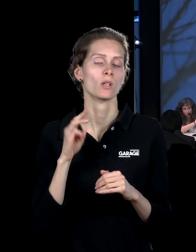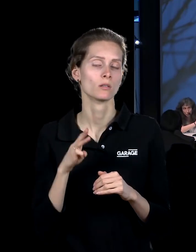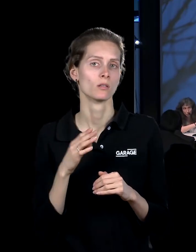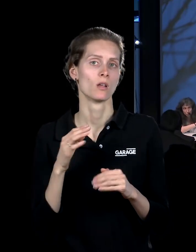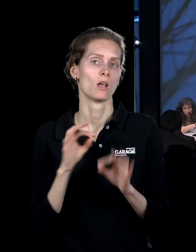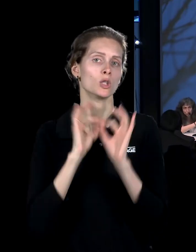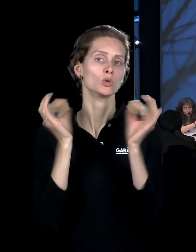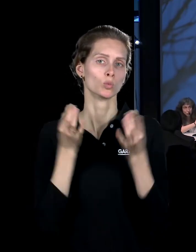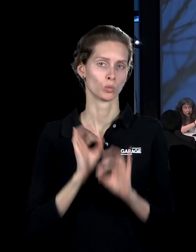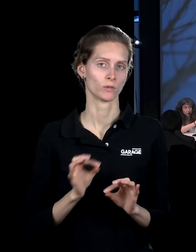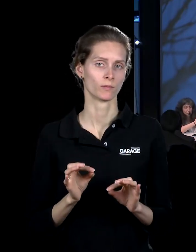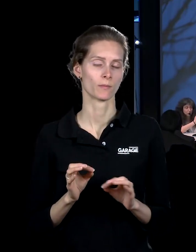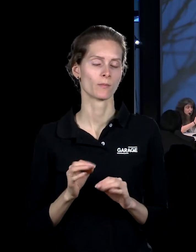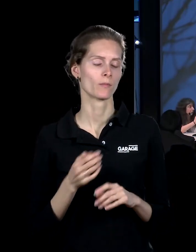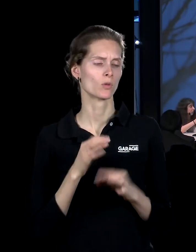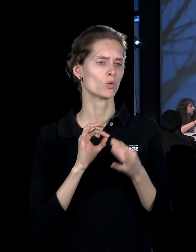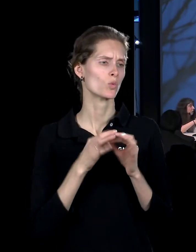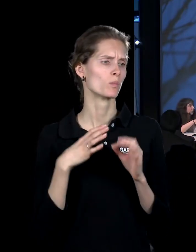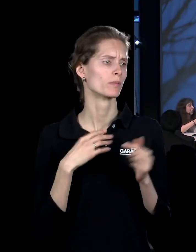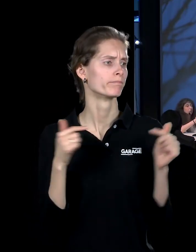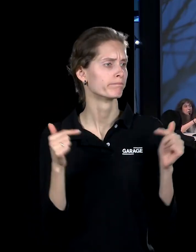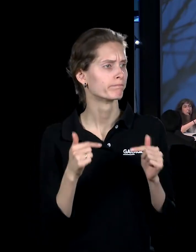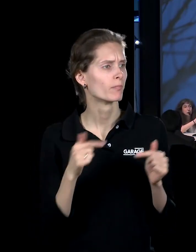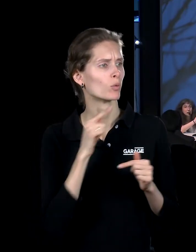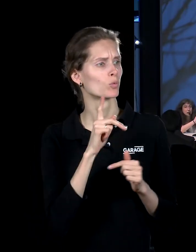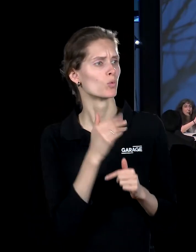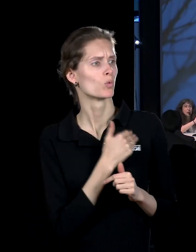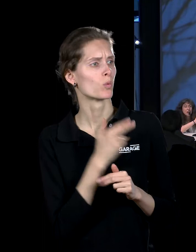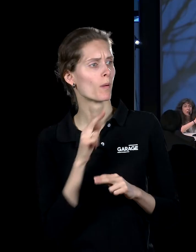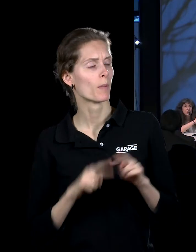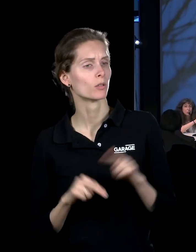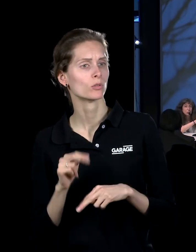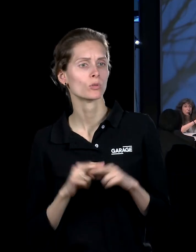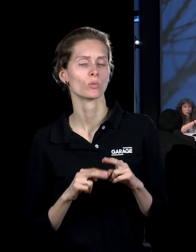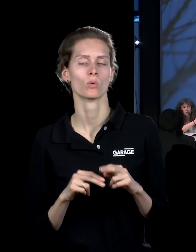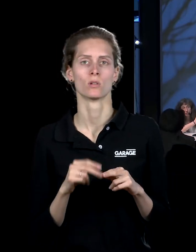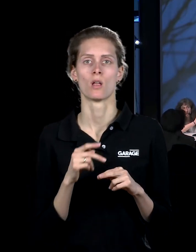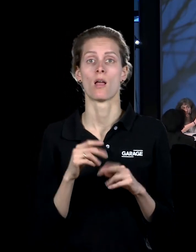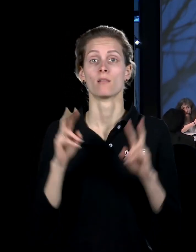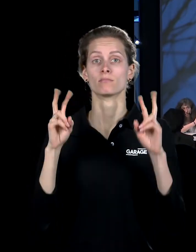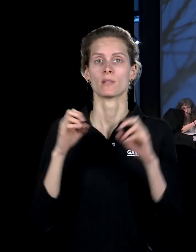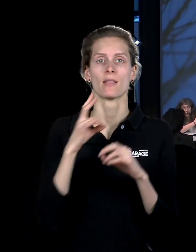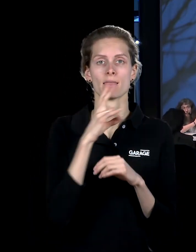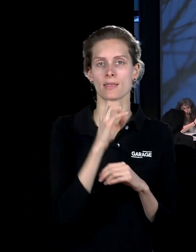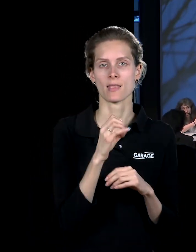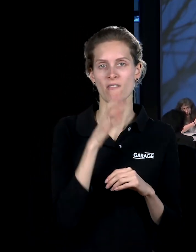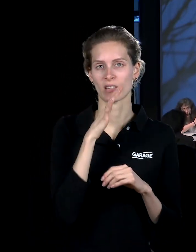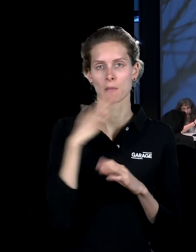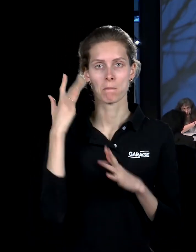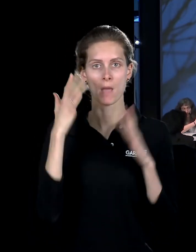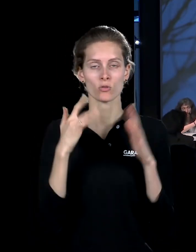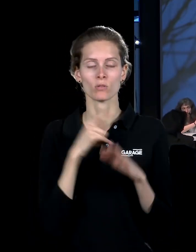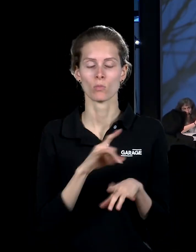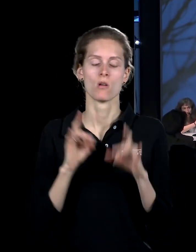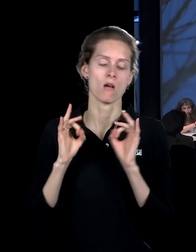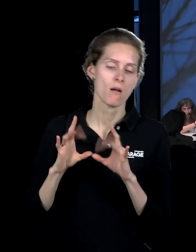с заказчиком, что он хочет построить. вот это самое заглавие «Не время мечтать» – это то, что ему объясняли заказчики,